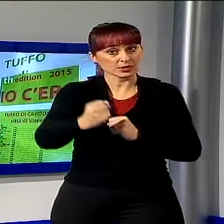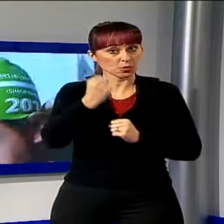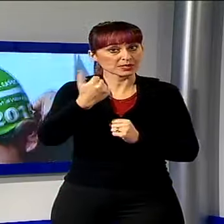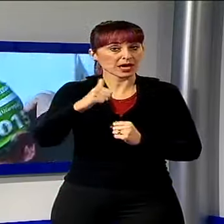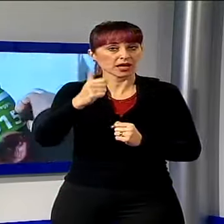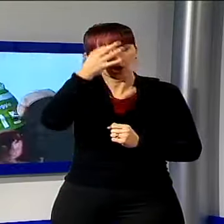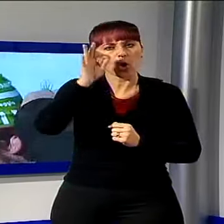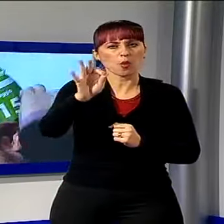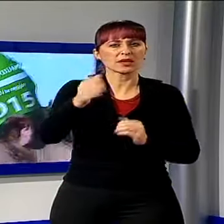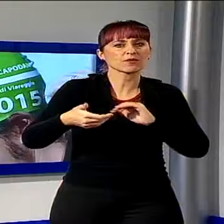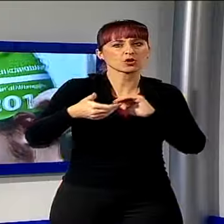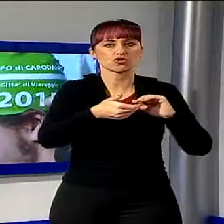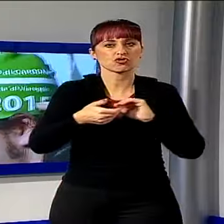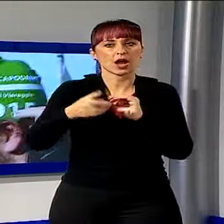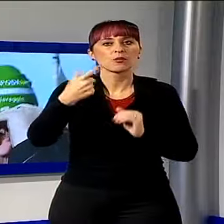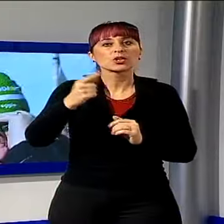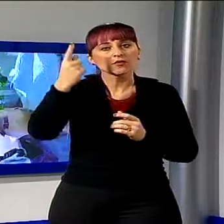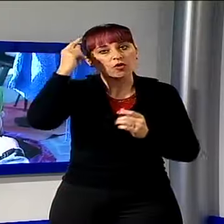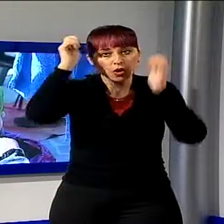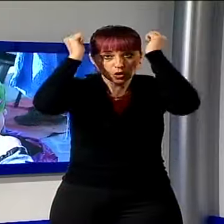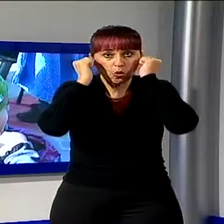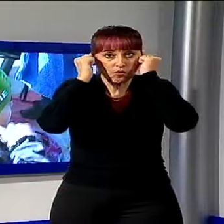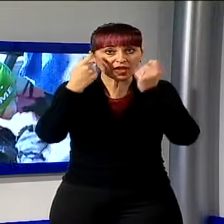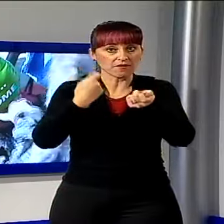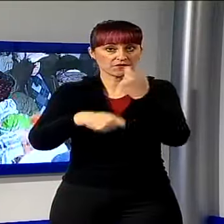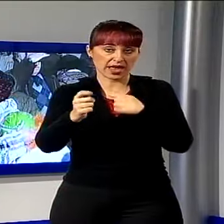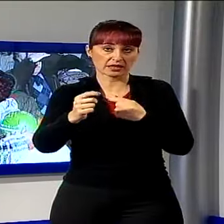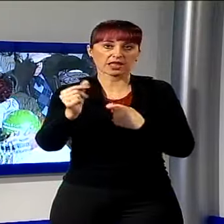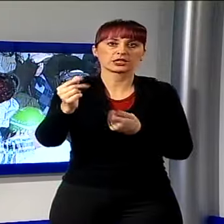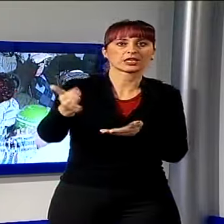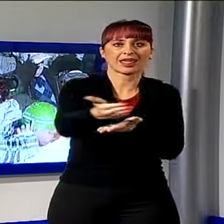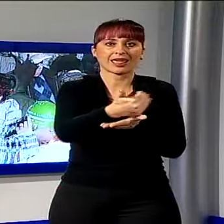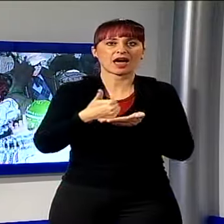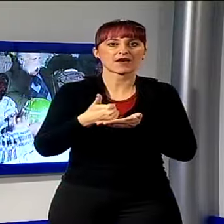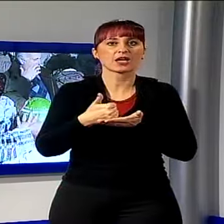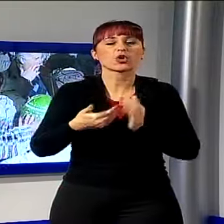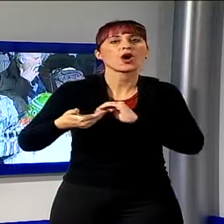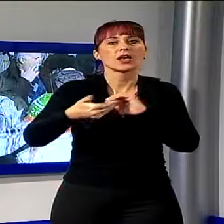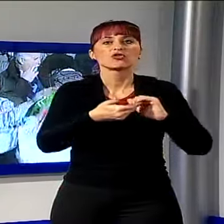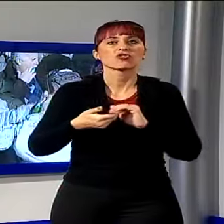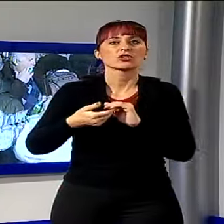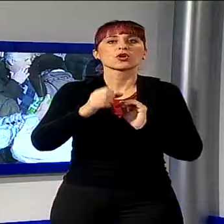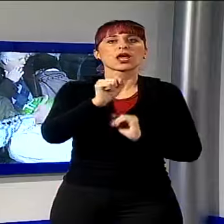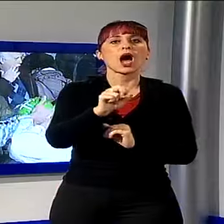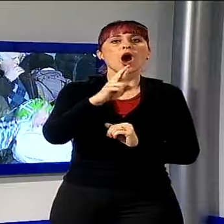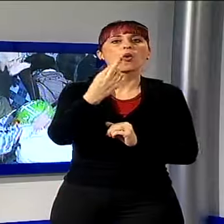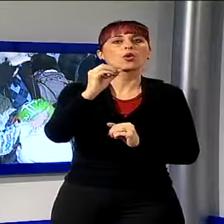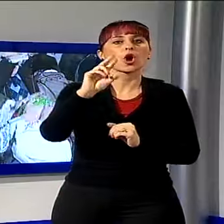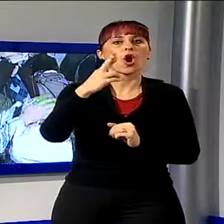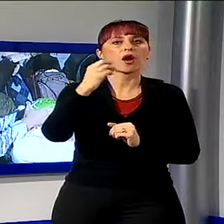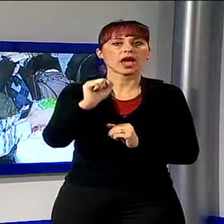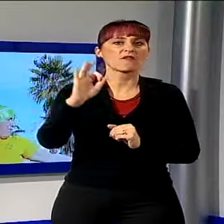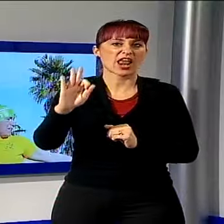sociale, perché il ricavato della vendita delle cuffie verrà donata all'associazione Aurora Francesconi. Purtroppo in ricordo della